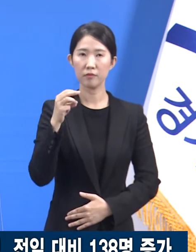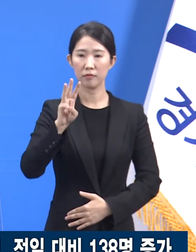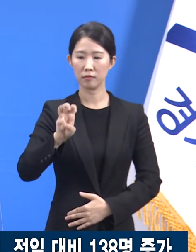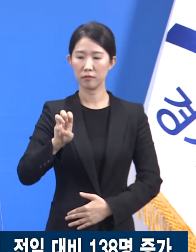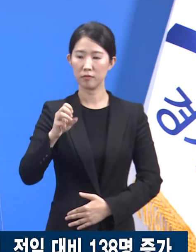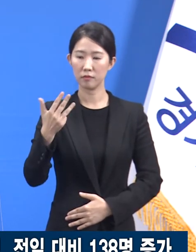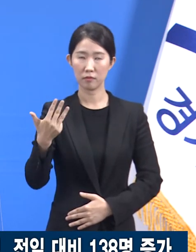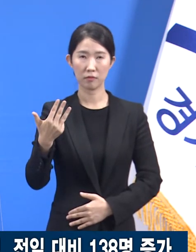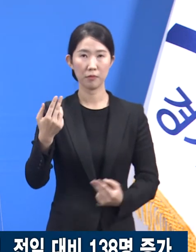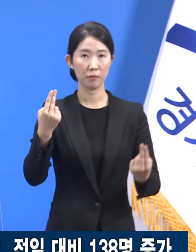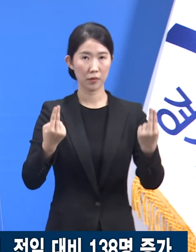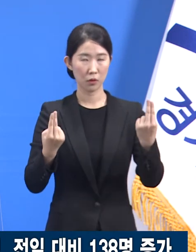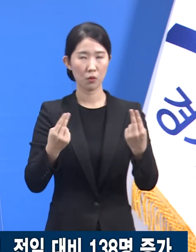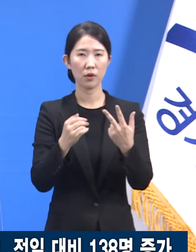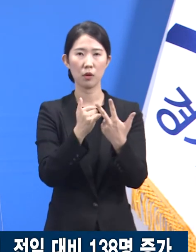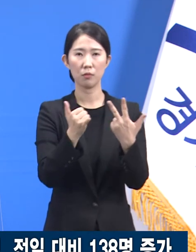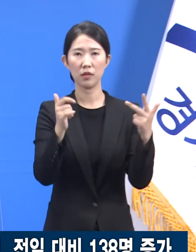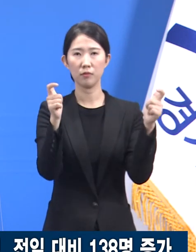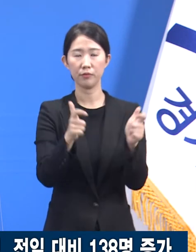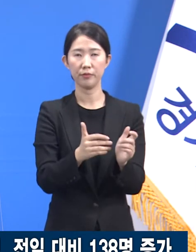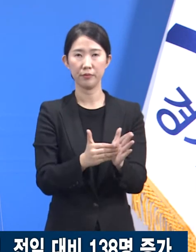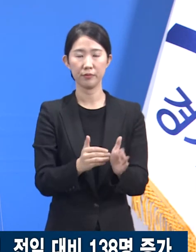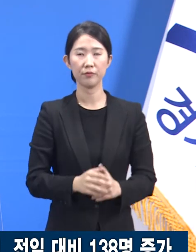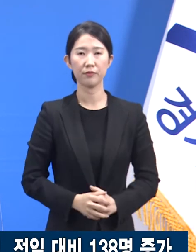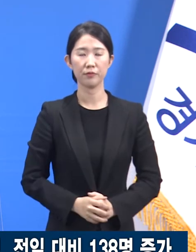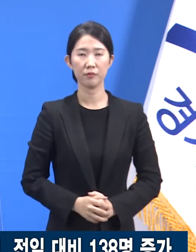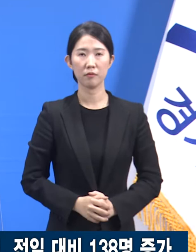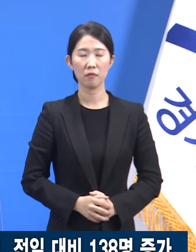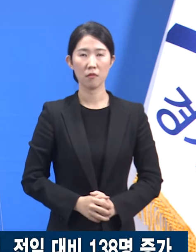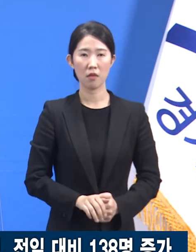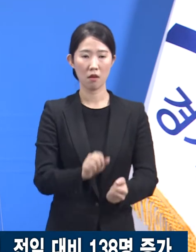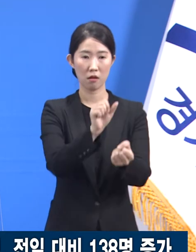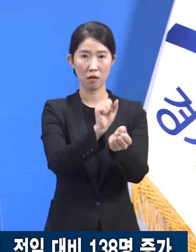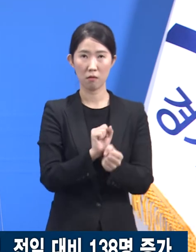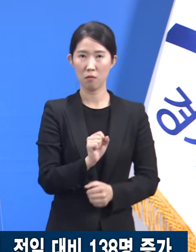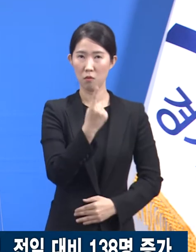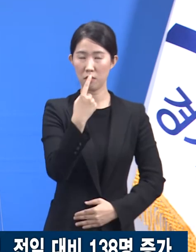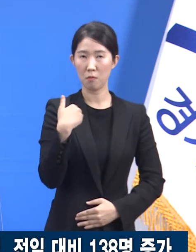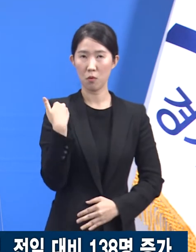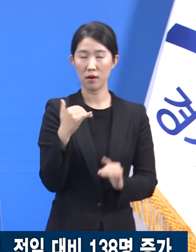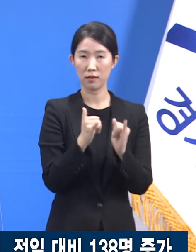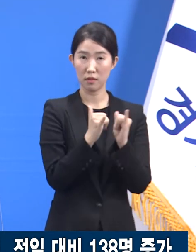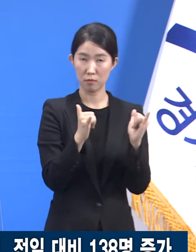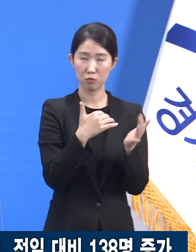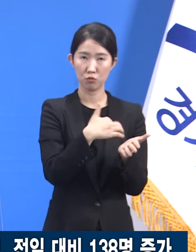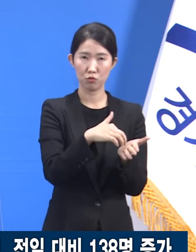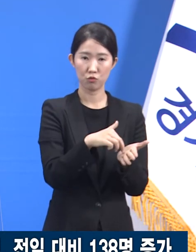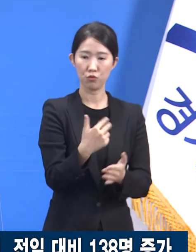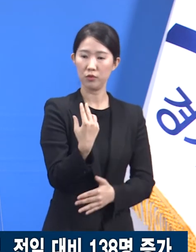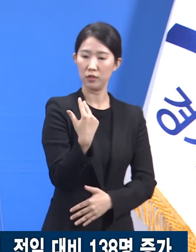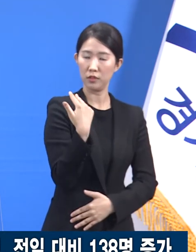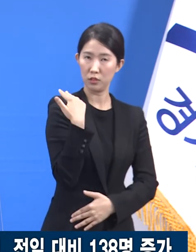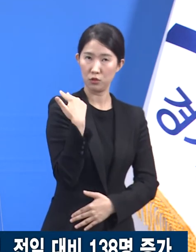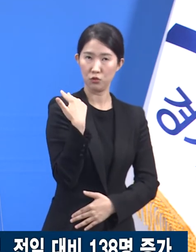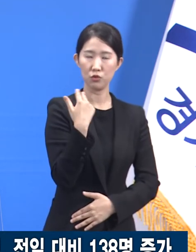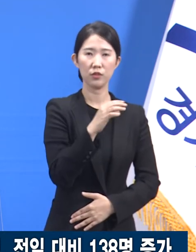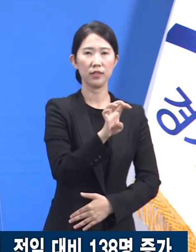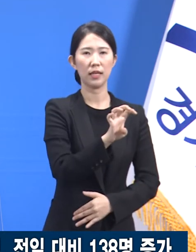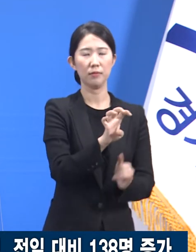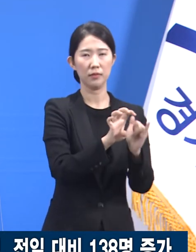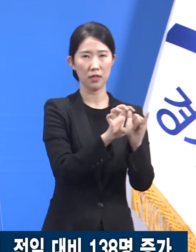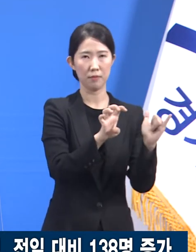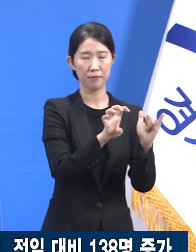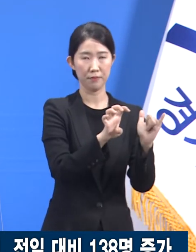감소했습니다. 진단일 당시 감염 경로를 알 수 없는 확진자는 일평균 40명이었고